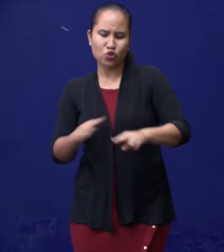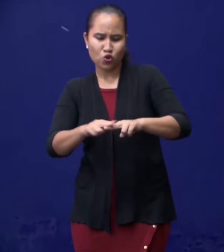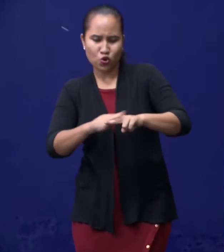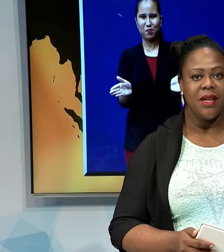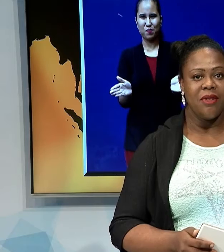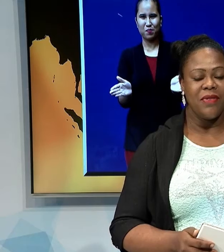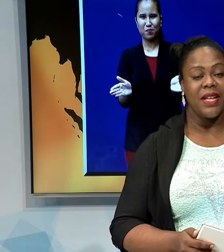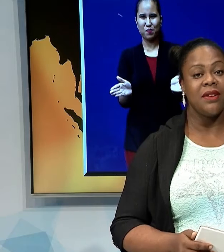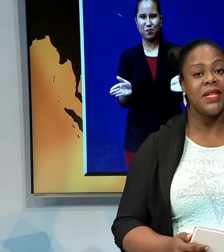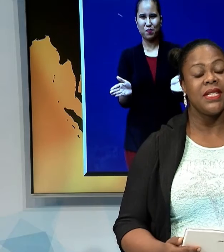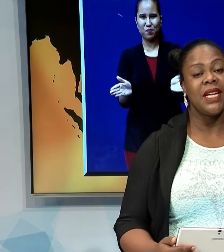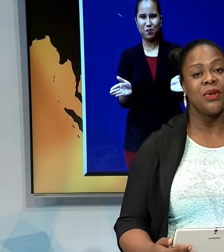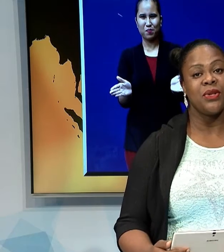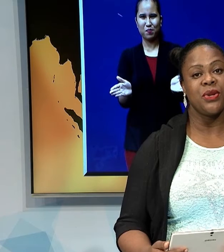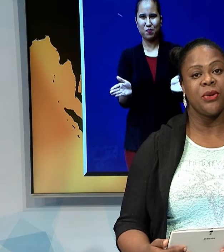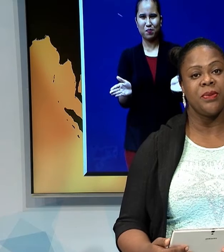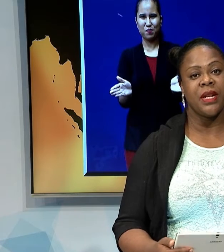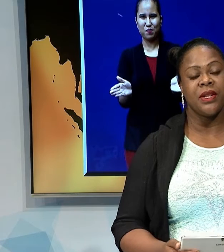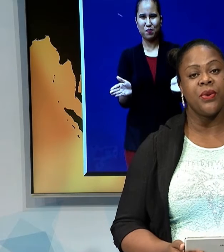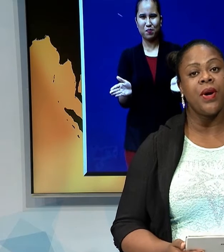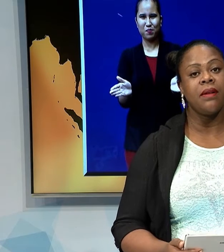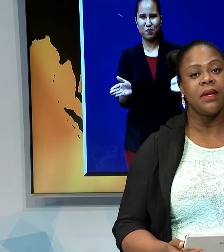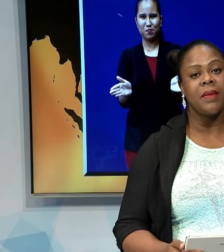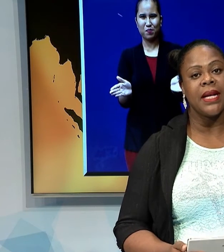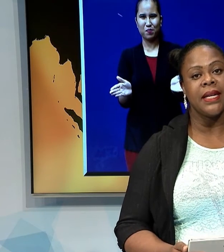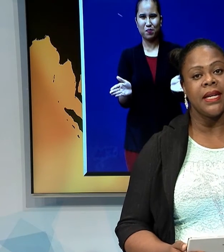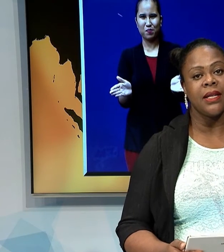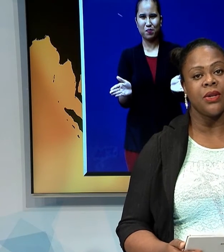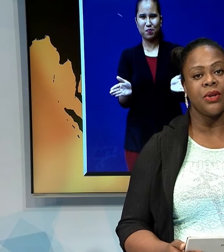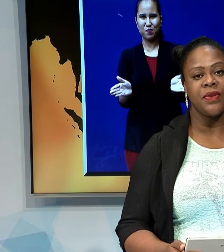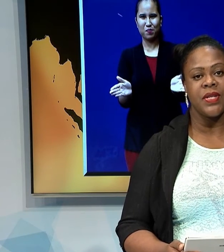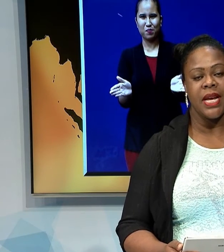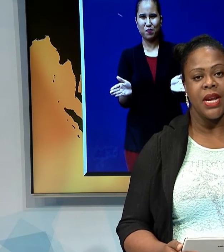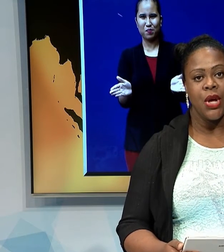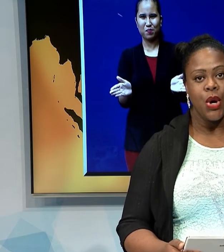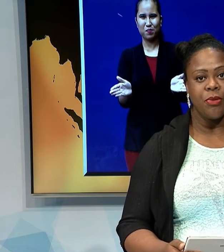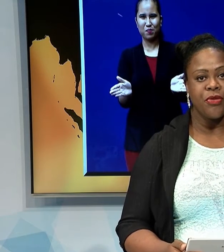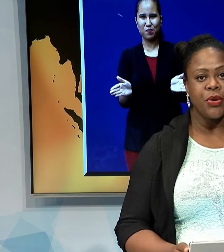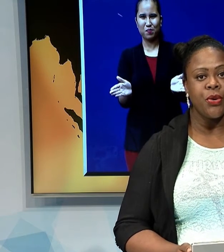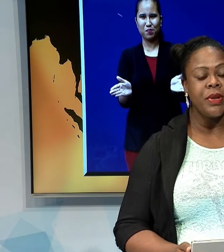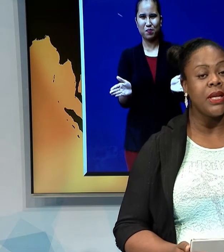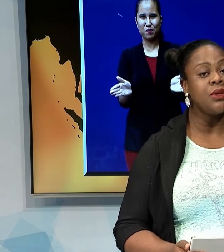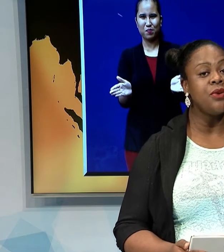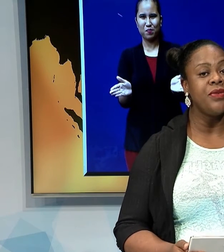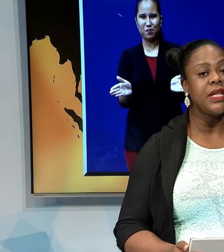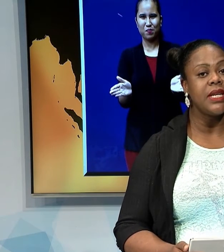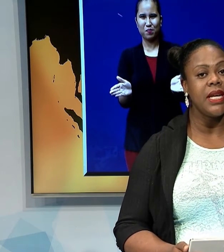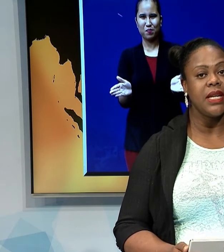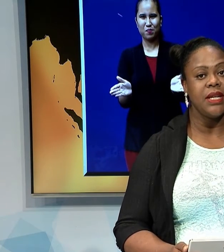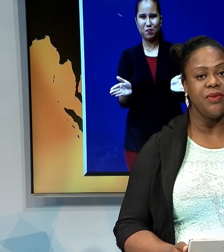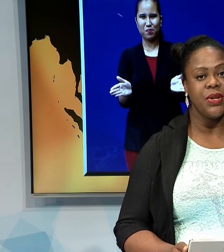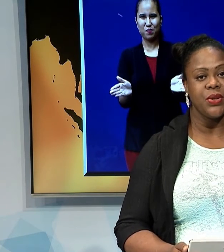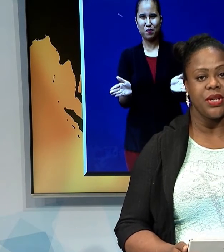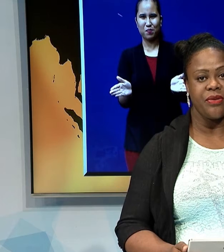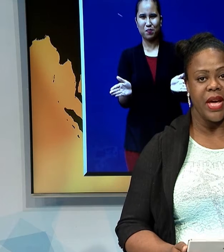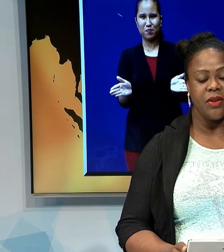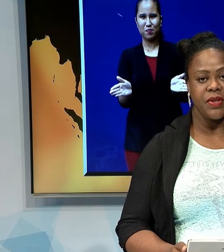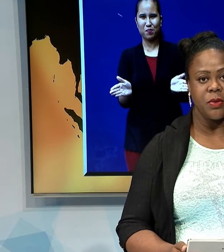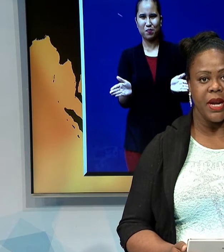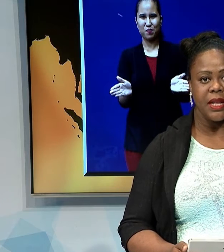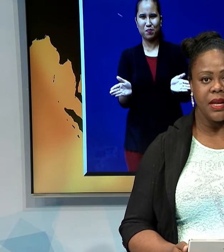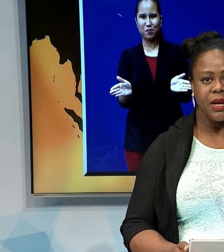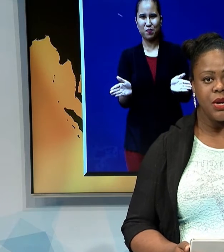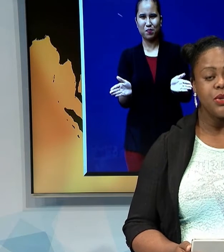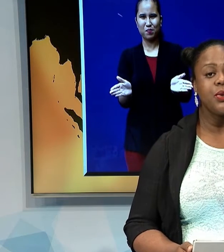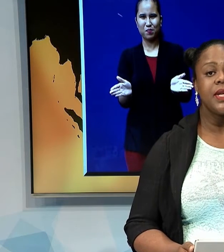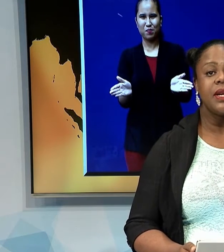te kunnen kopen. Verder wees Nerkus erop dat er ook andere maatregelen getroffen zijn om te voorkomen dat het COVID-19 virus zich verder